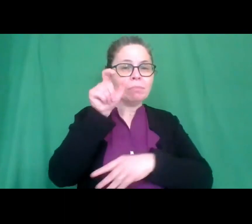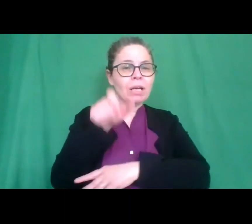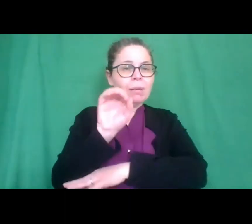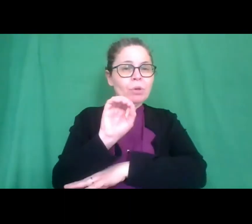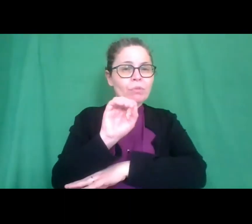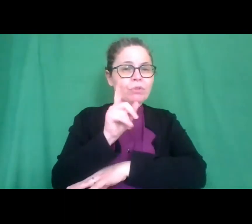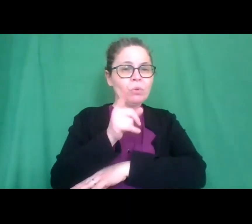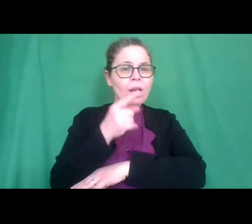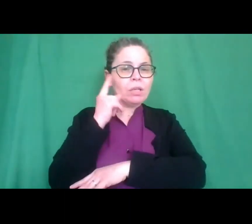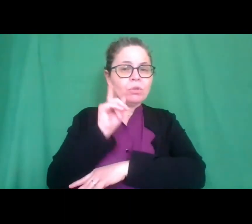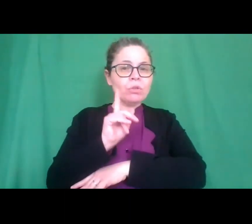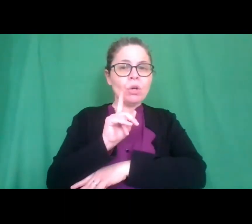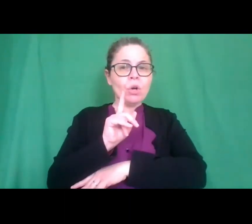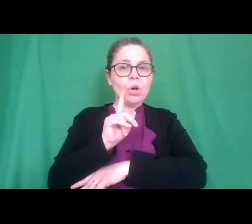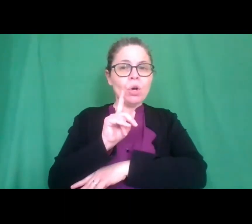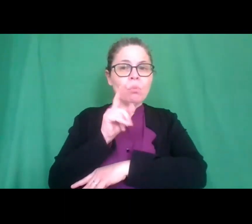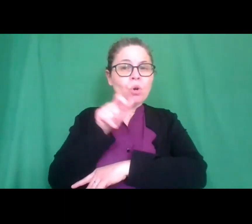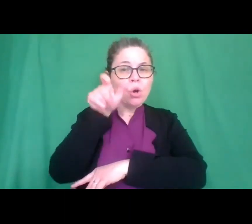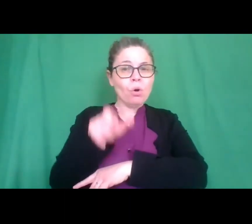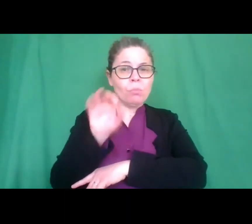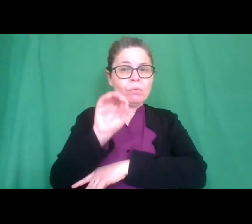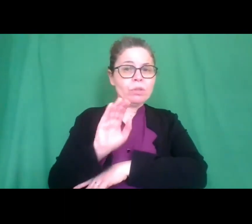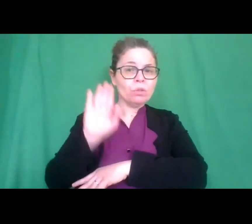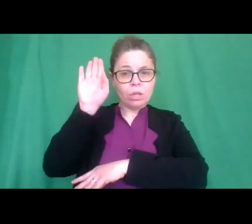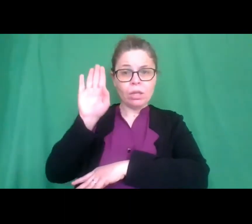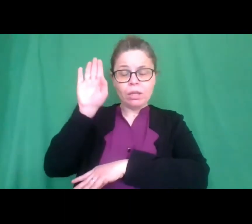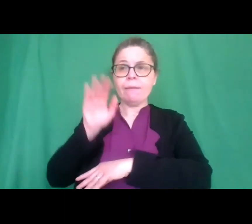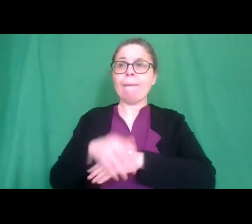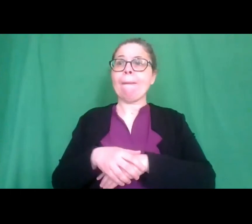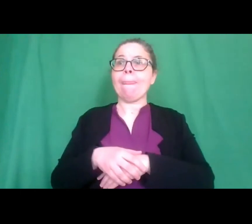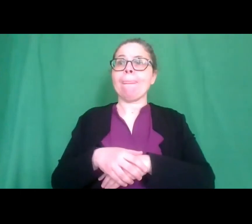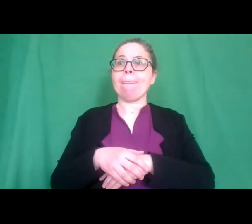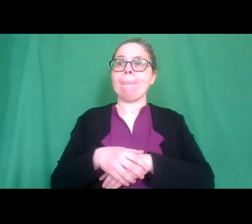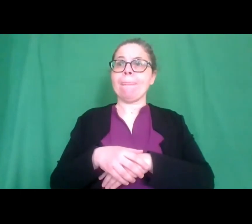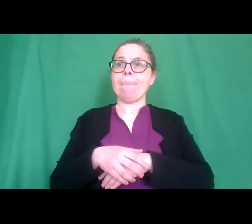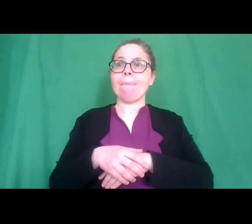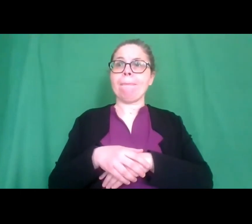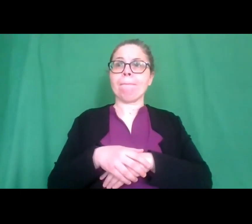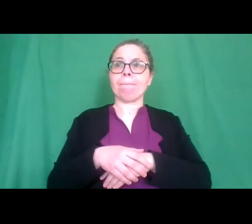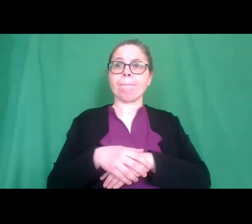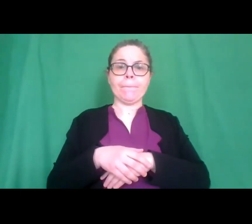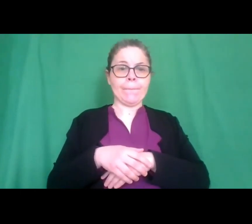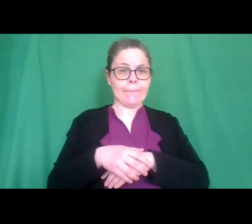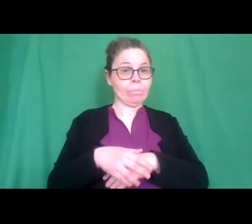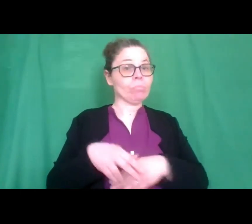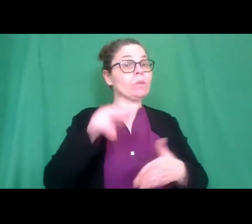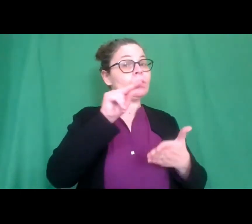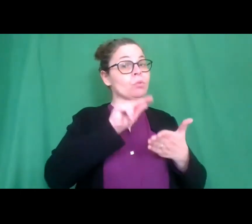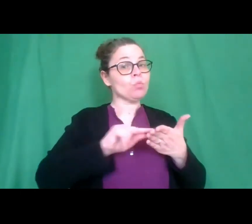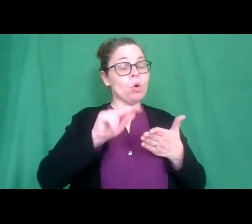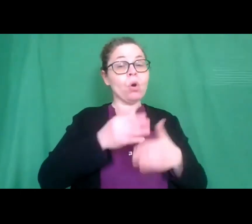Oteri il professore si fa sentire ed inoltre Arianna la scuola Magarotto di